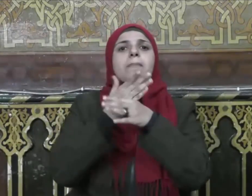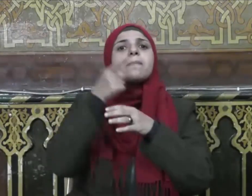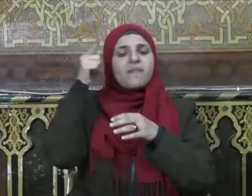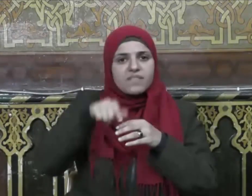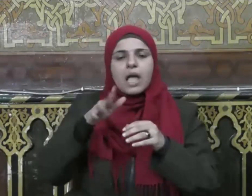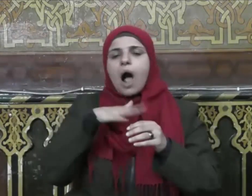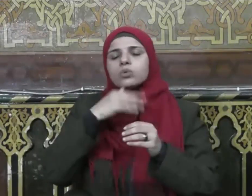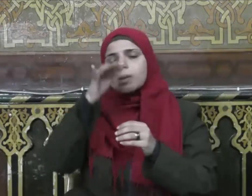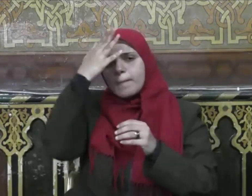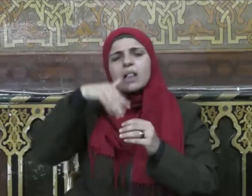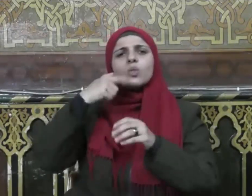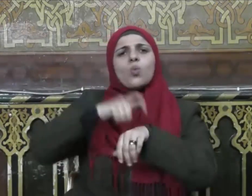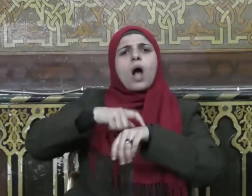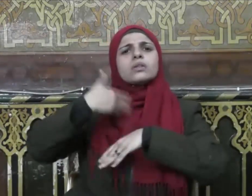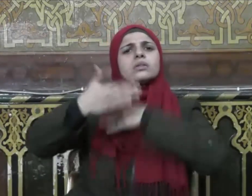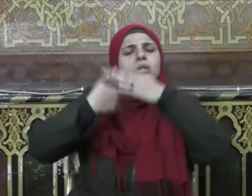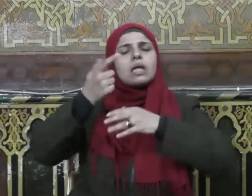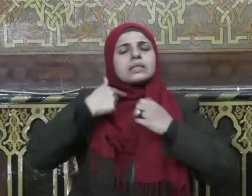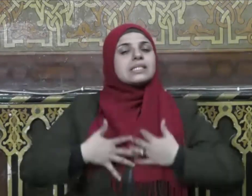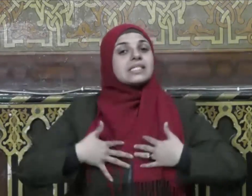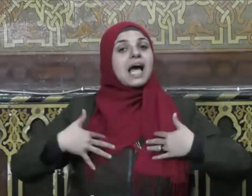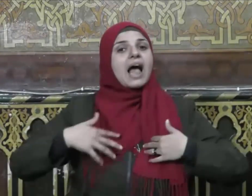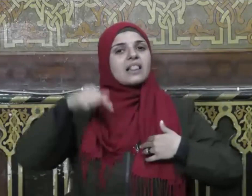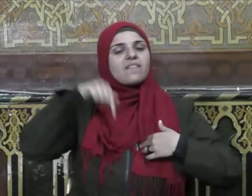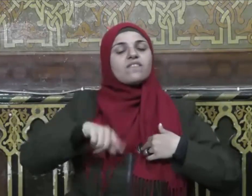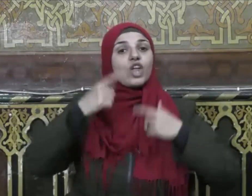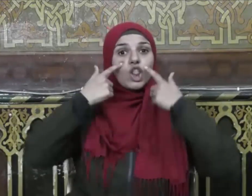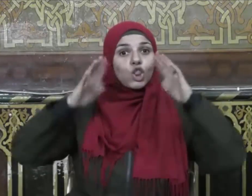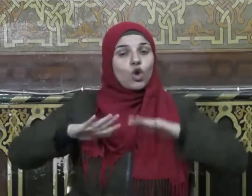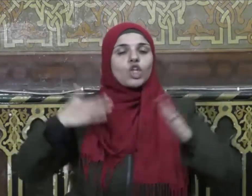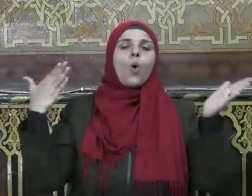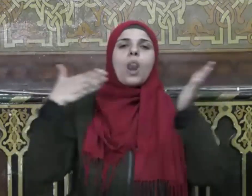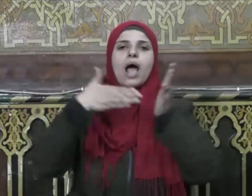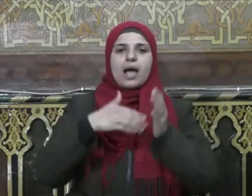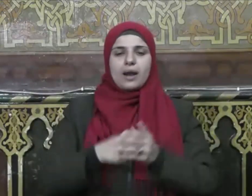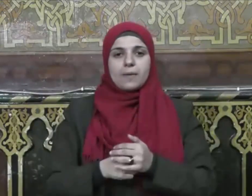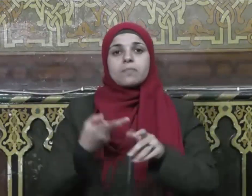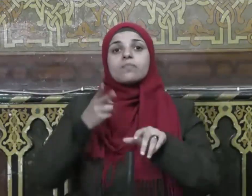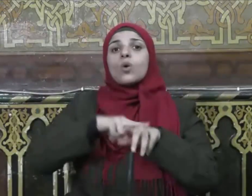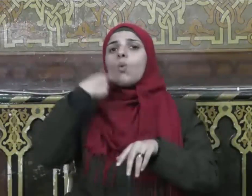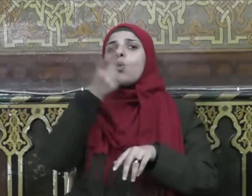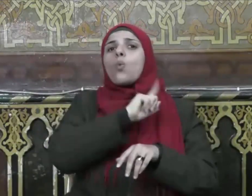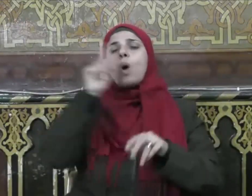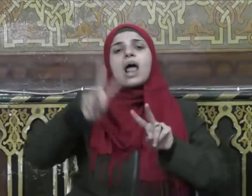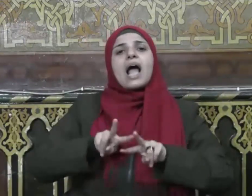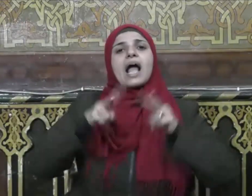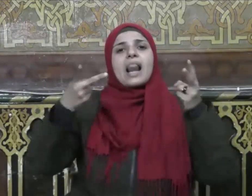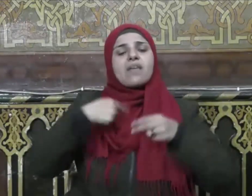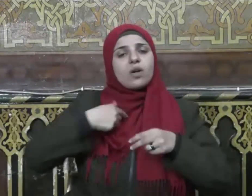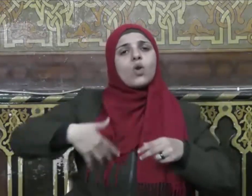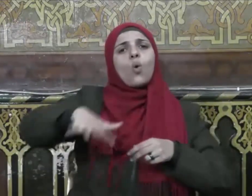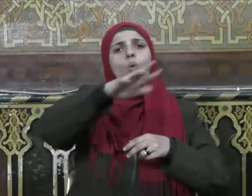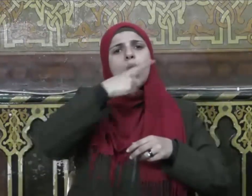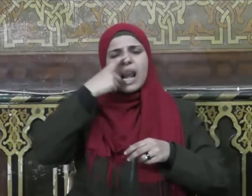مصيره وسعادته في الدنيا والآخرة ولا خلاف أننا نحتاج إلى شخصية